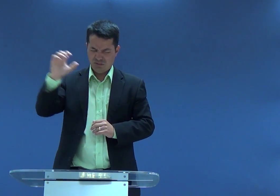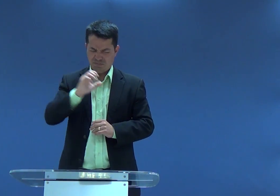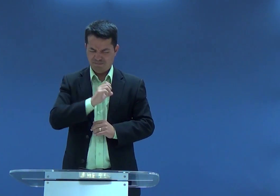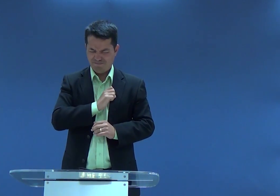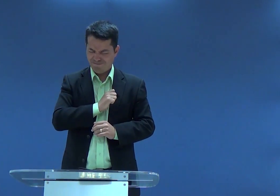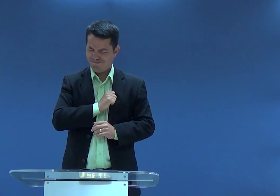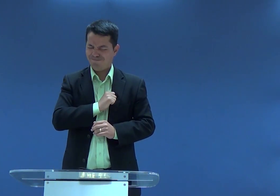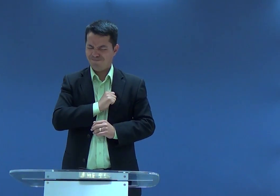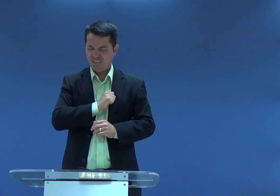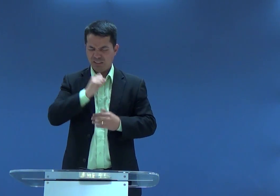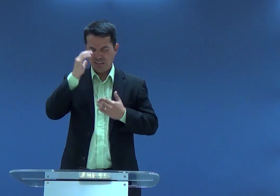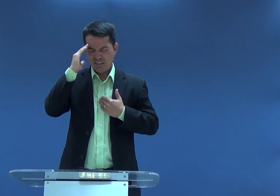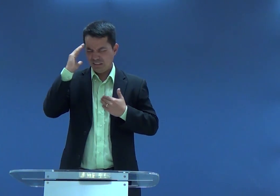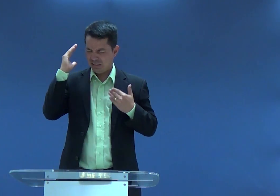Senhor, nosso Deus, Pai,